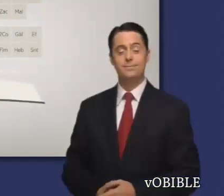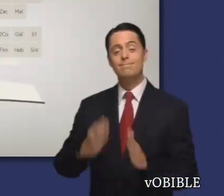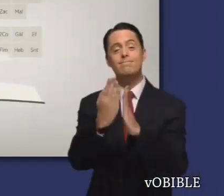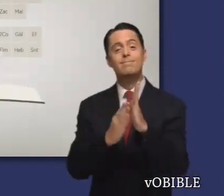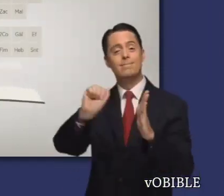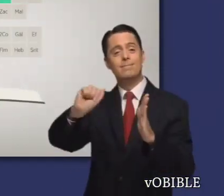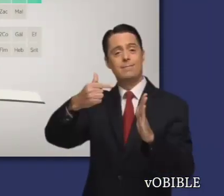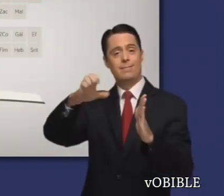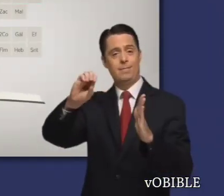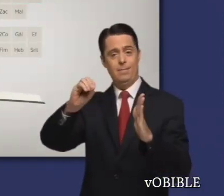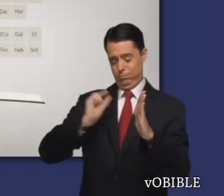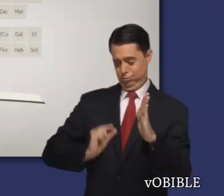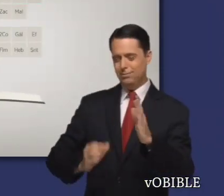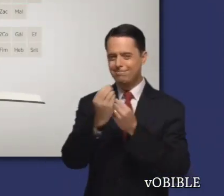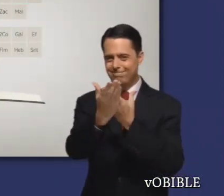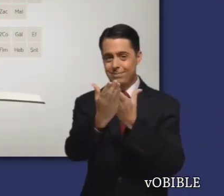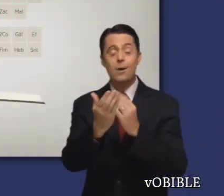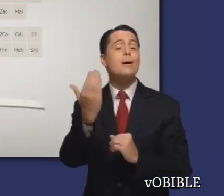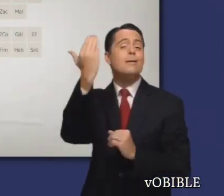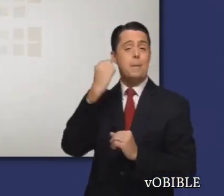Información sobre el libro de Ageo